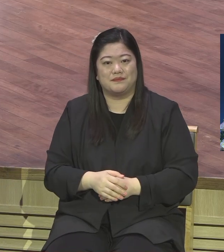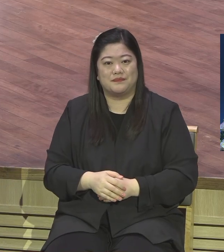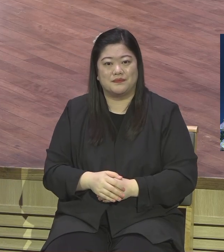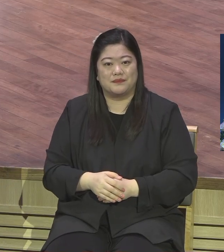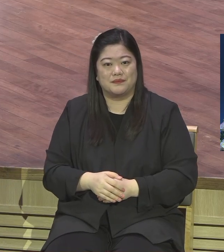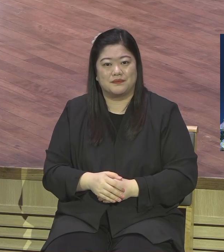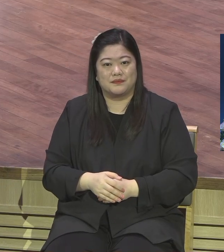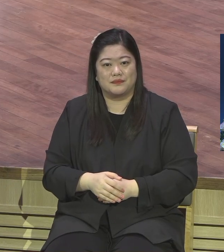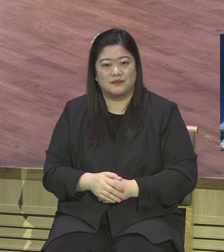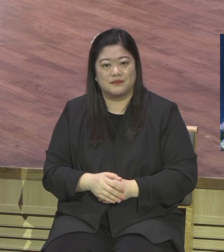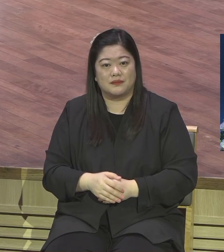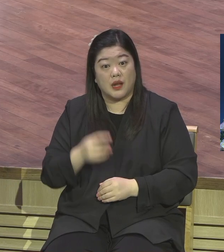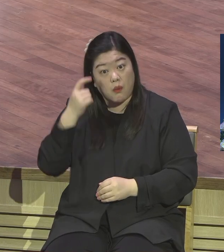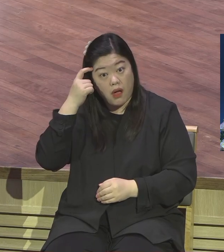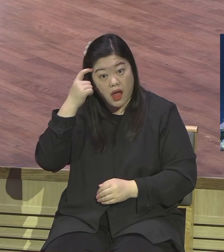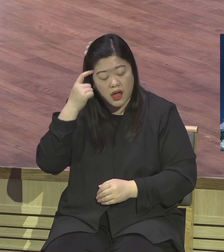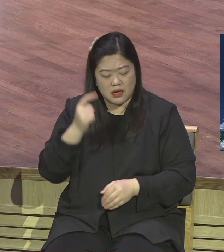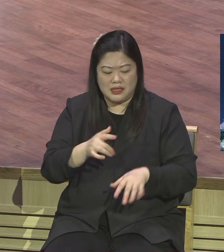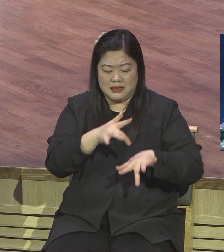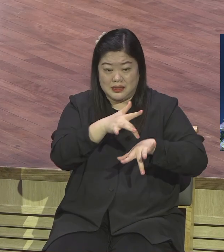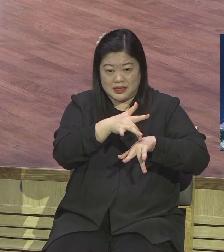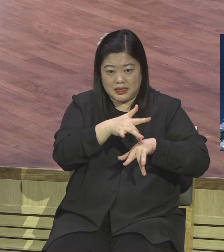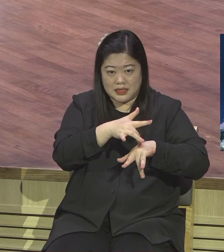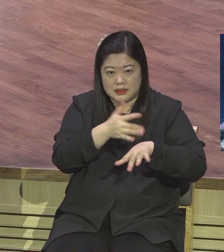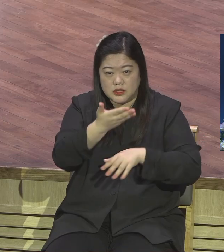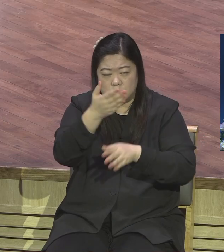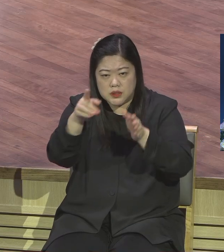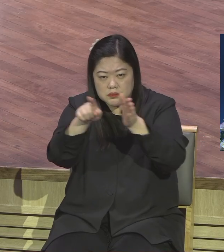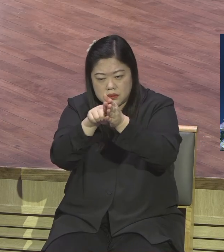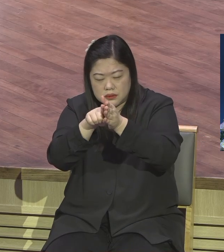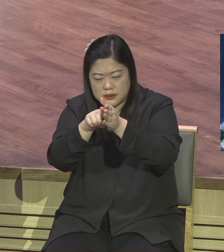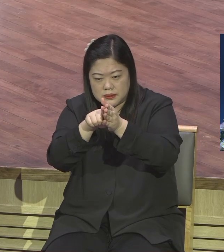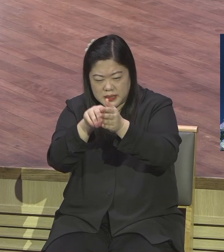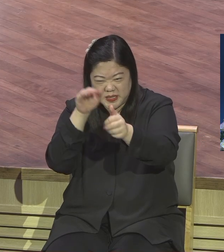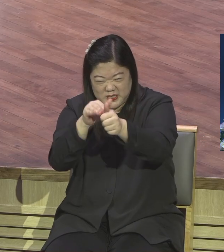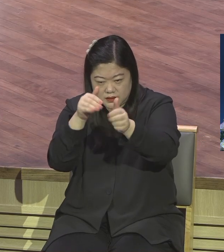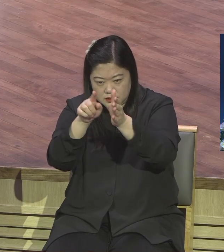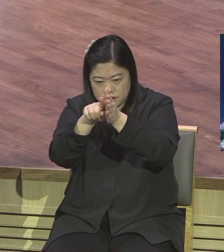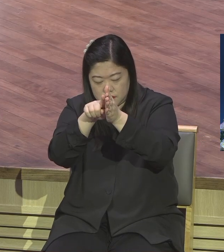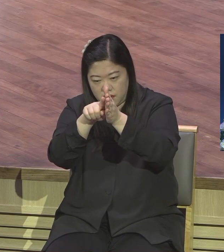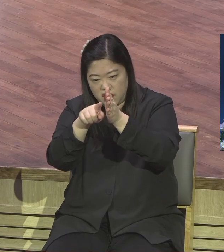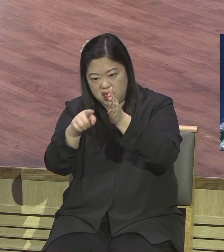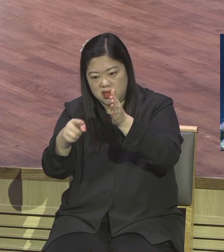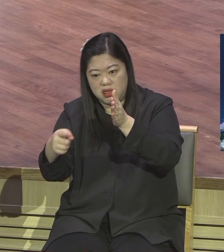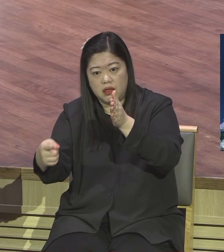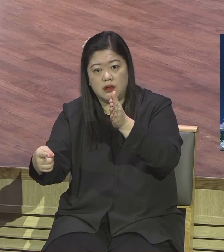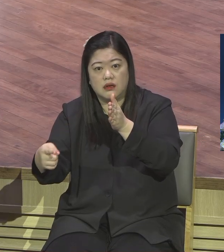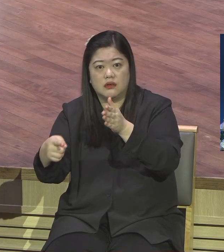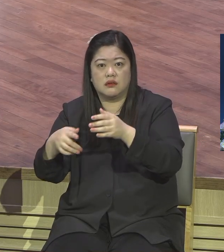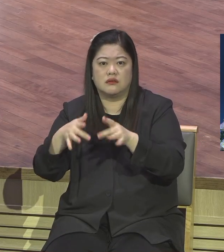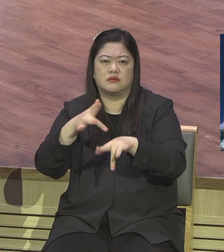허터러지게 만드는 것이 사단의 주된 목표예요. 마음을 흔들어버려 흔들어버려 그냥